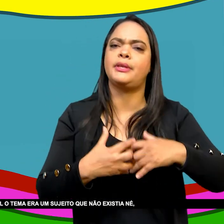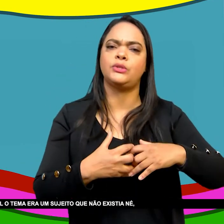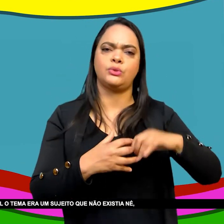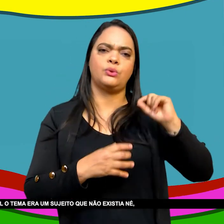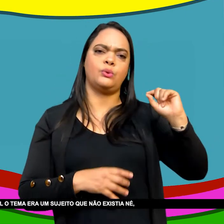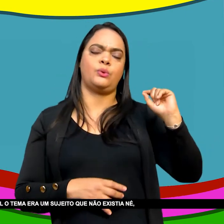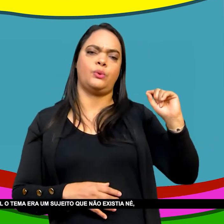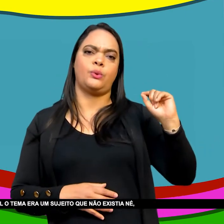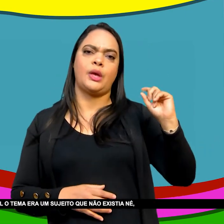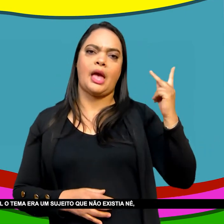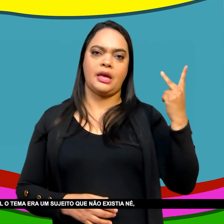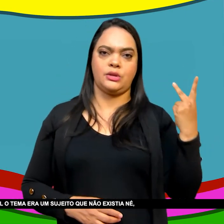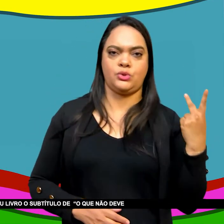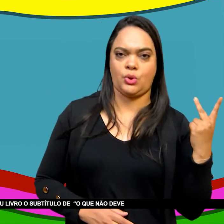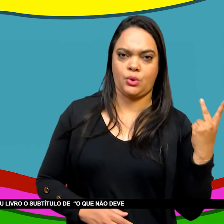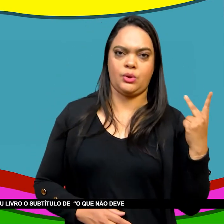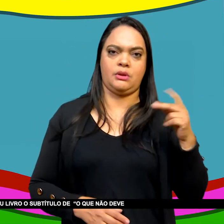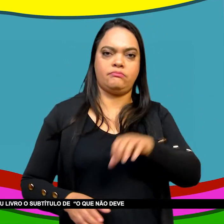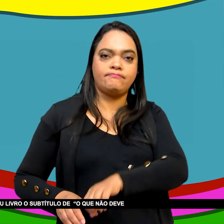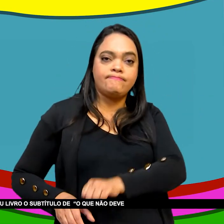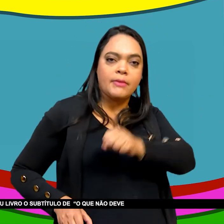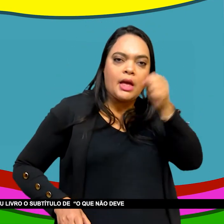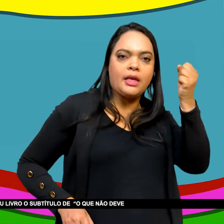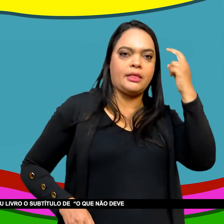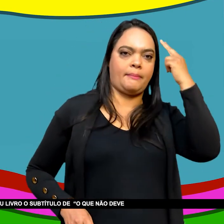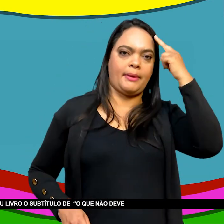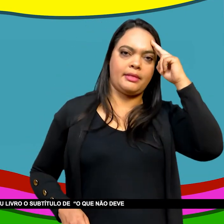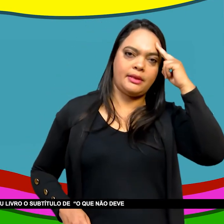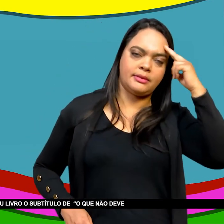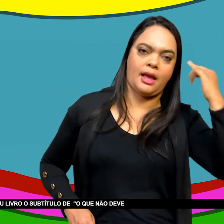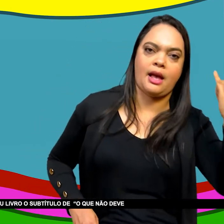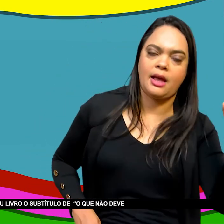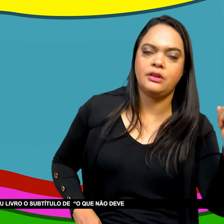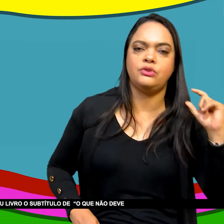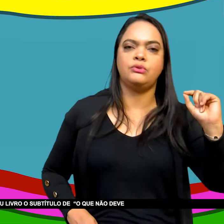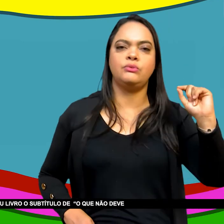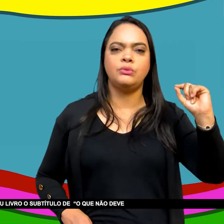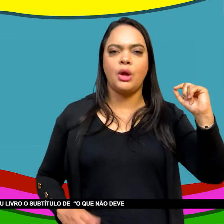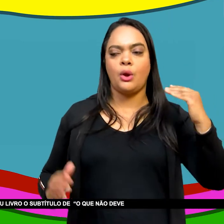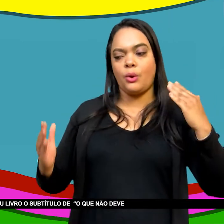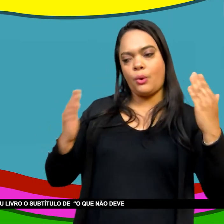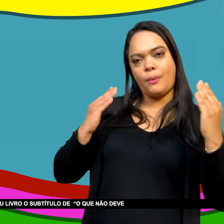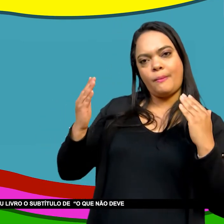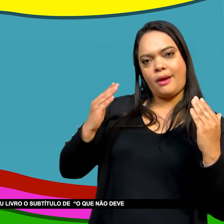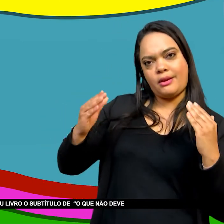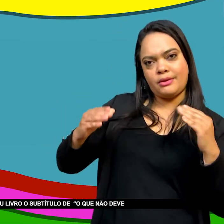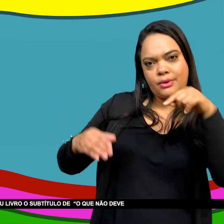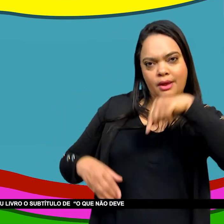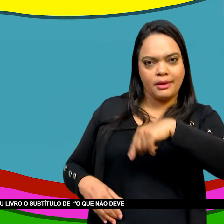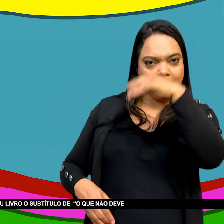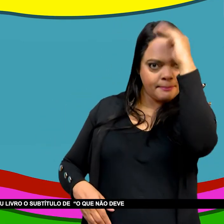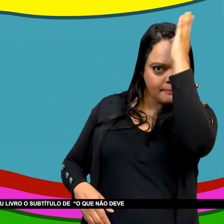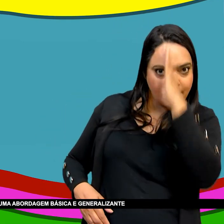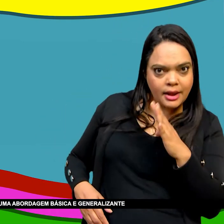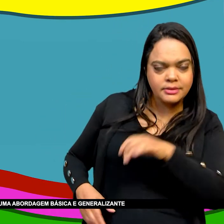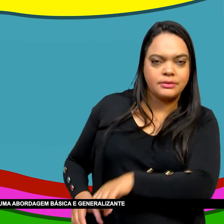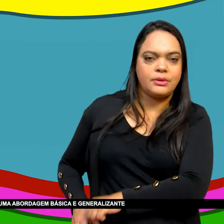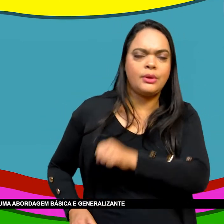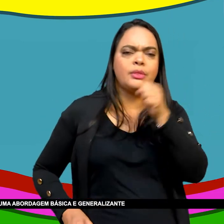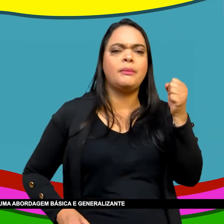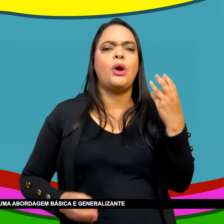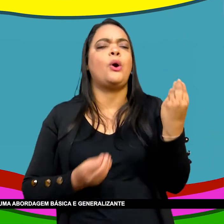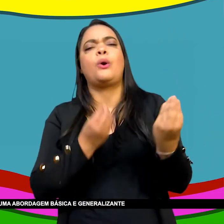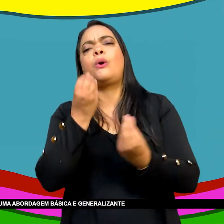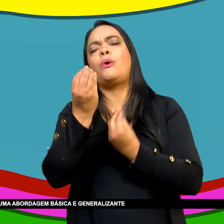existia Aparentemente Não existia Por isso eu coloquei No meu livro Subtítulo De o que não deve ser